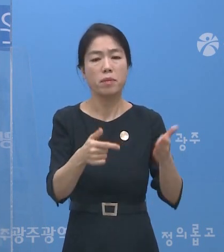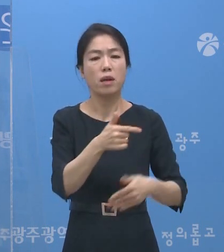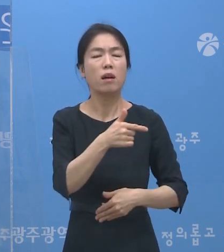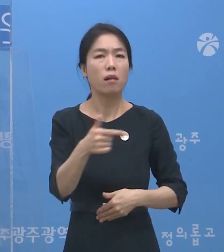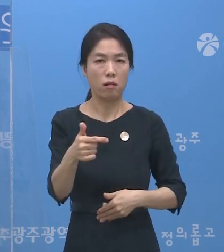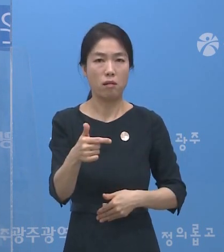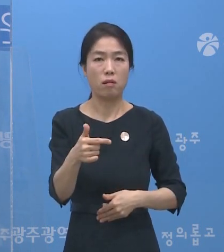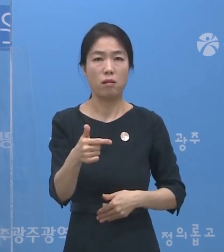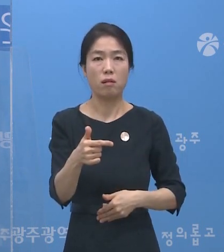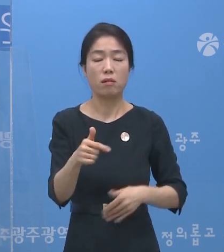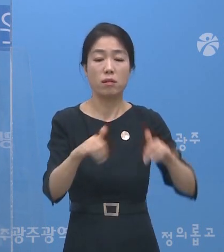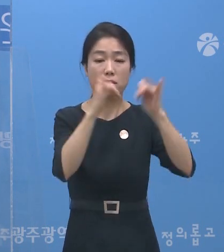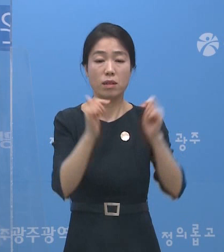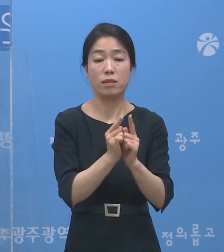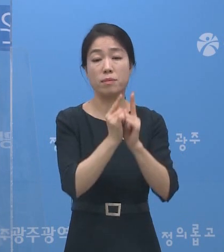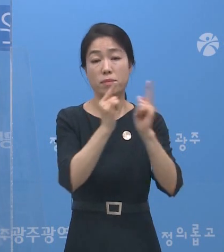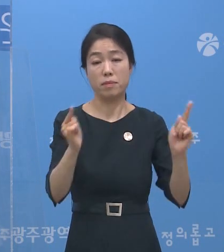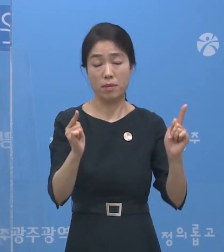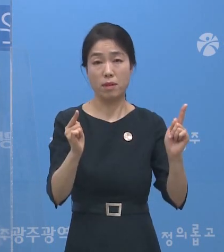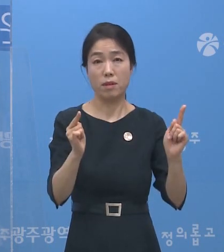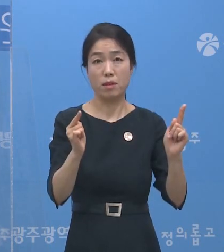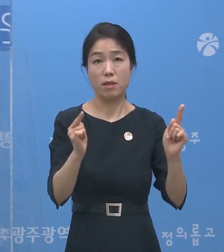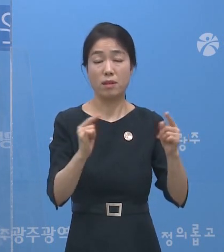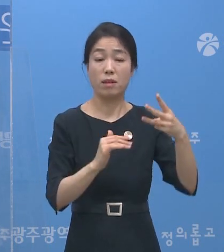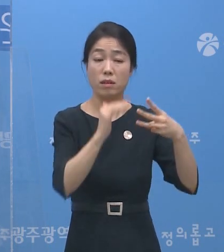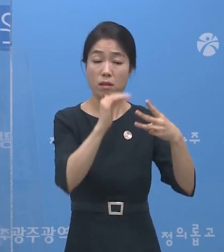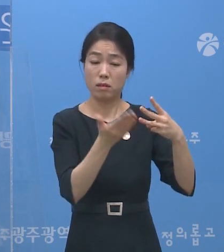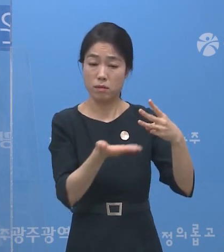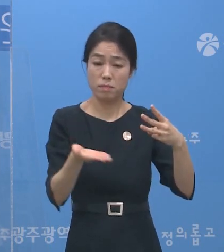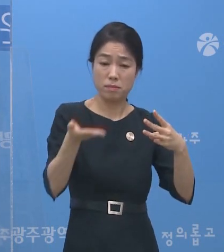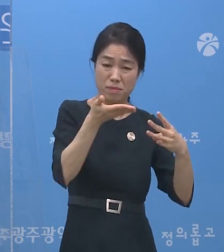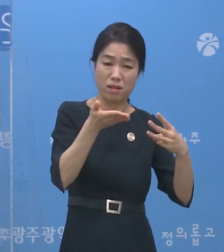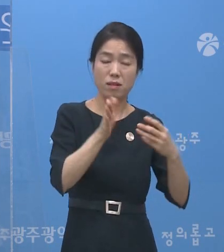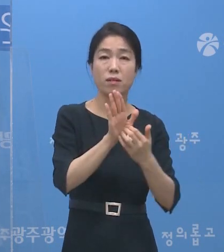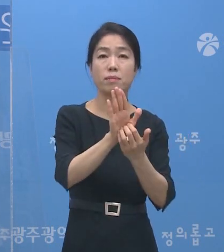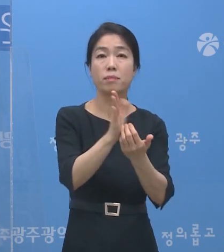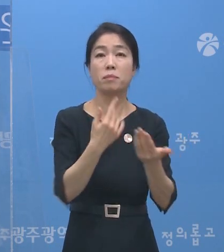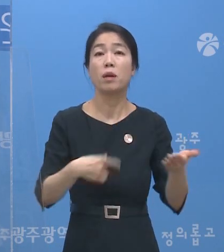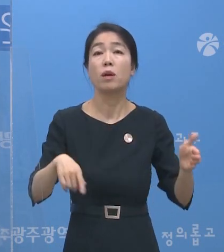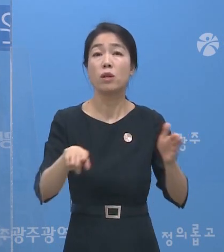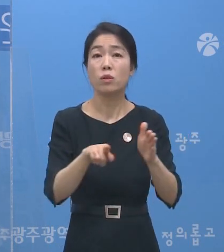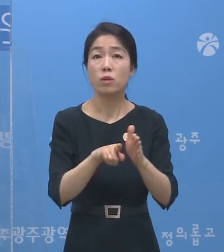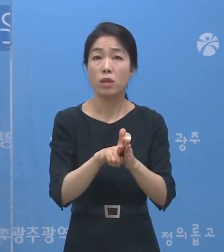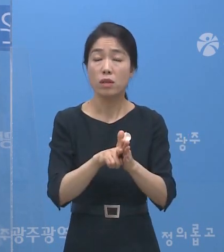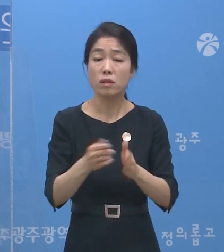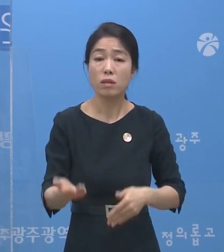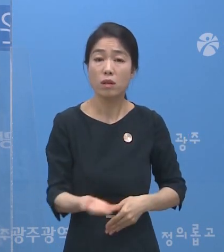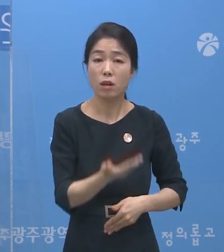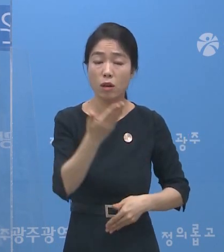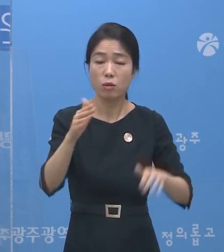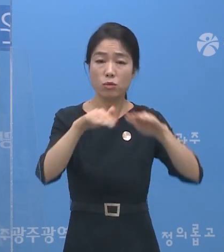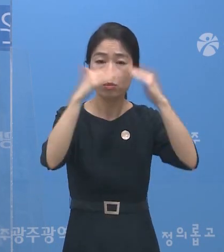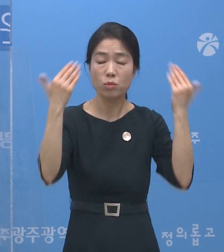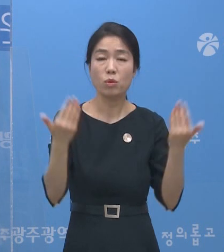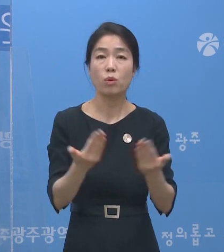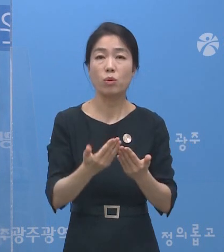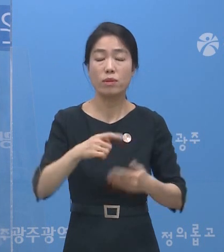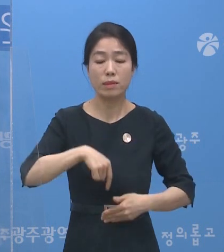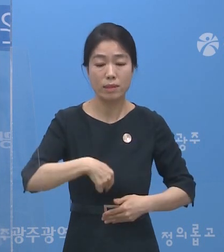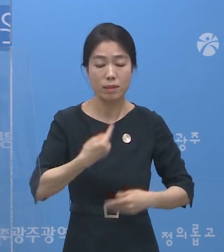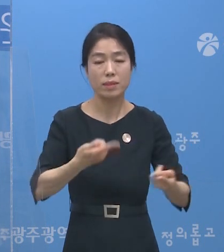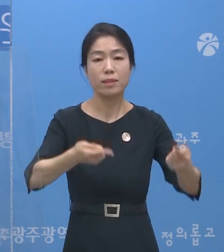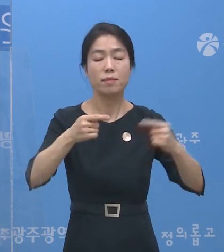가져오는 사회적 거리 두기 단계가 상향 조정되지 않도록 시민 모두의 자발적인 참여를